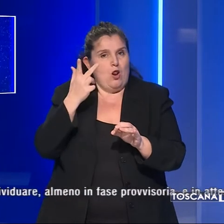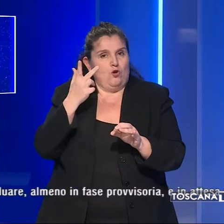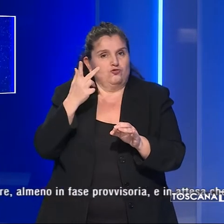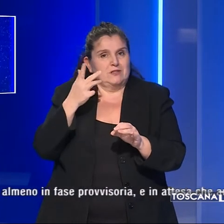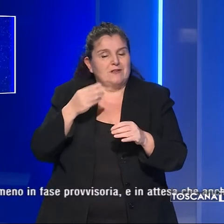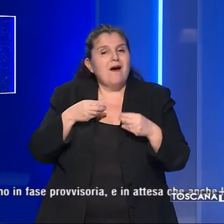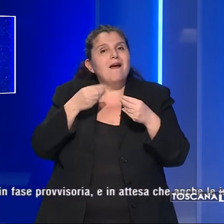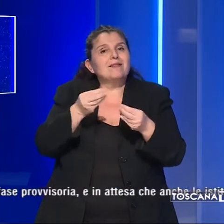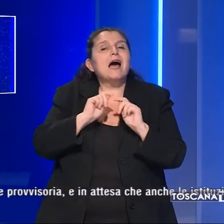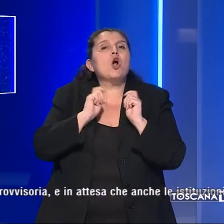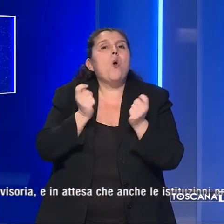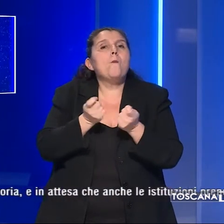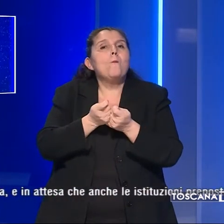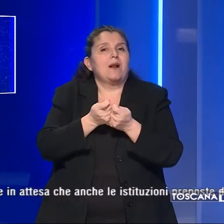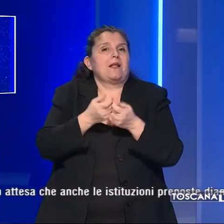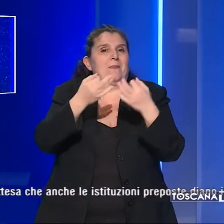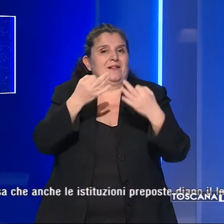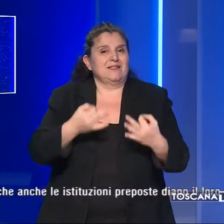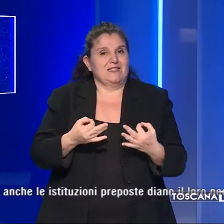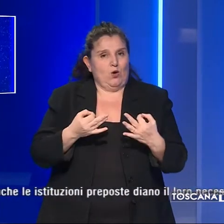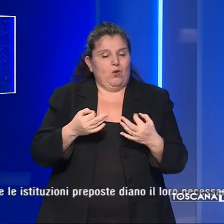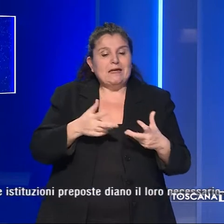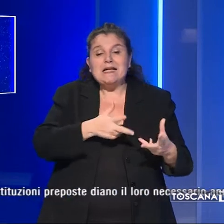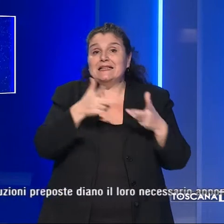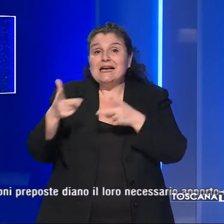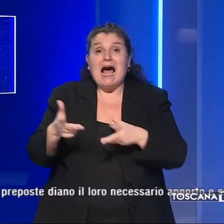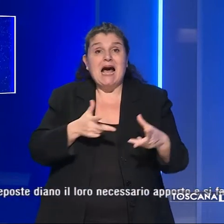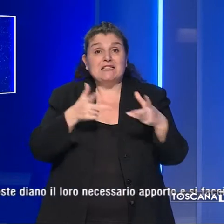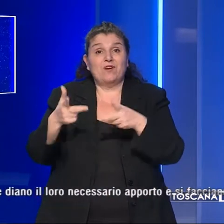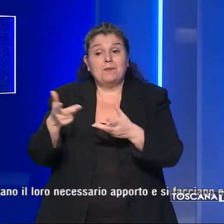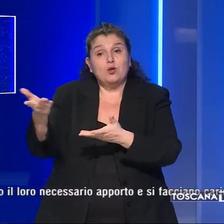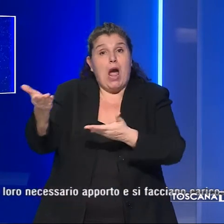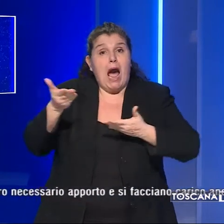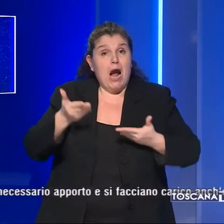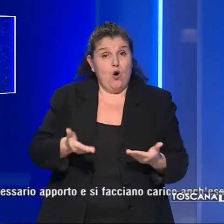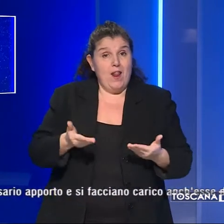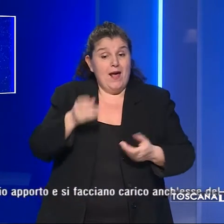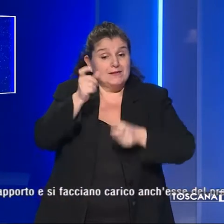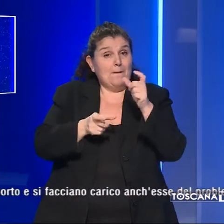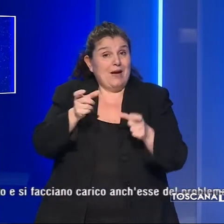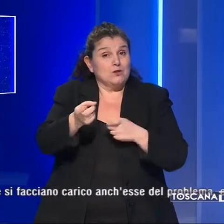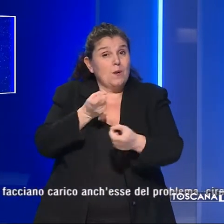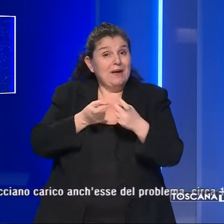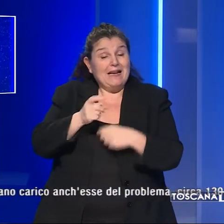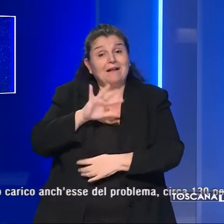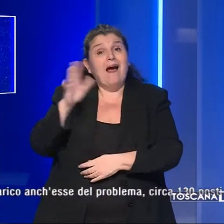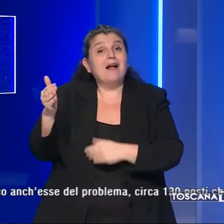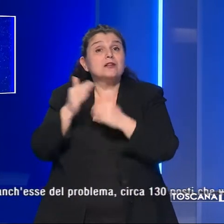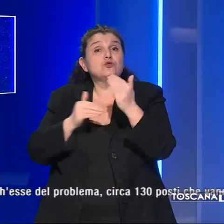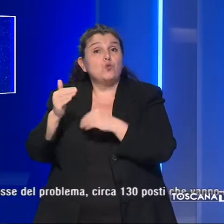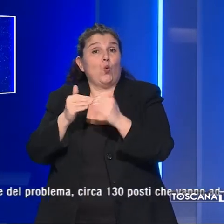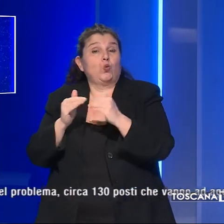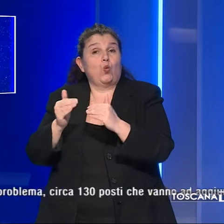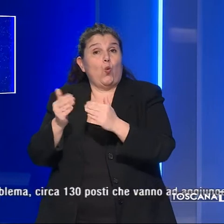rendere completamente sicuri il trasferimento e l'accoglienza dei migranti nelle altre strutture